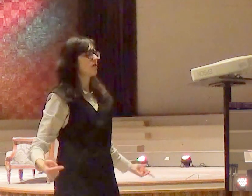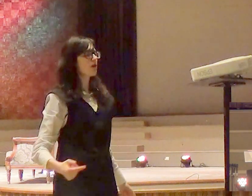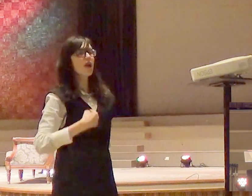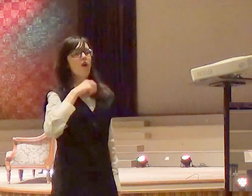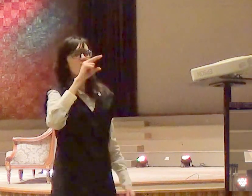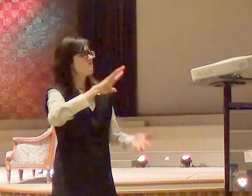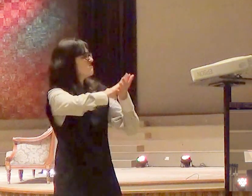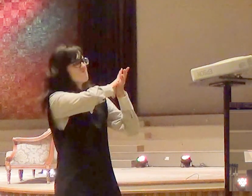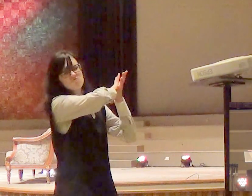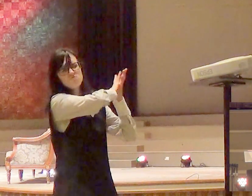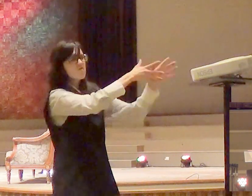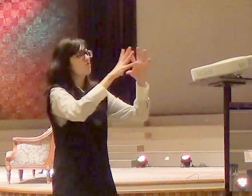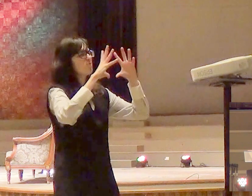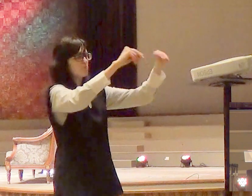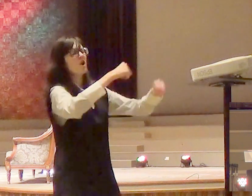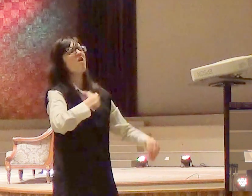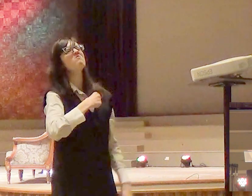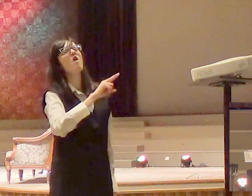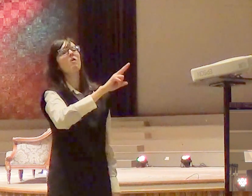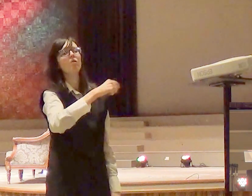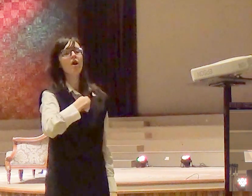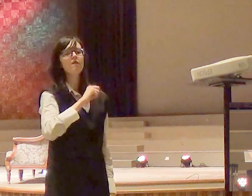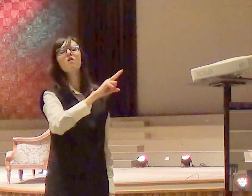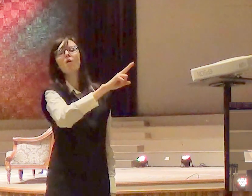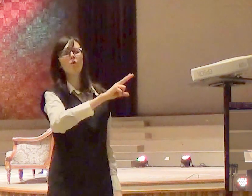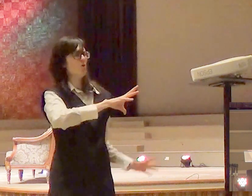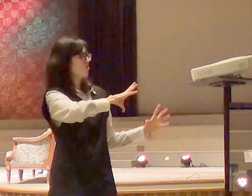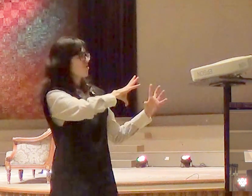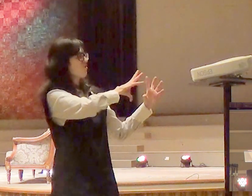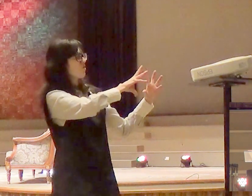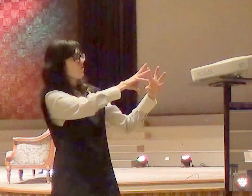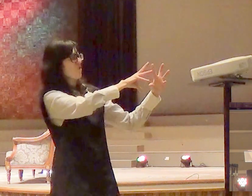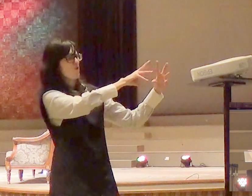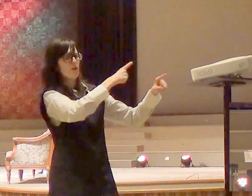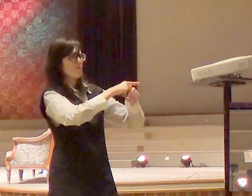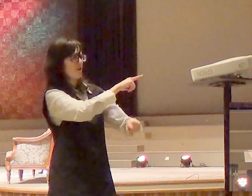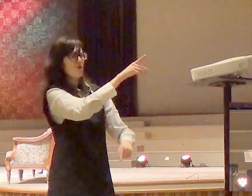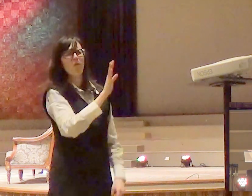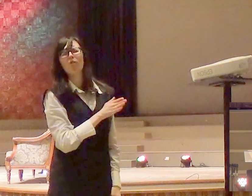com essa com esse povo todo que tem o coração duro